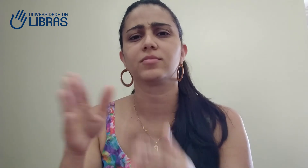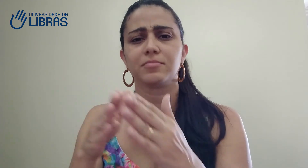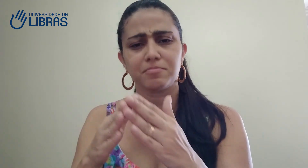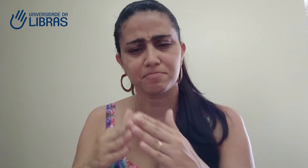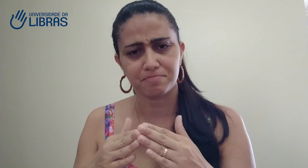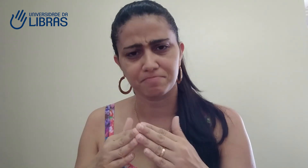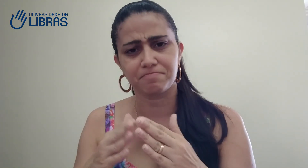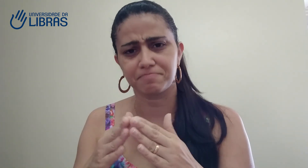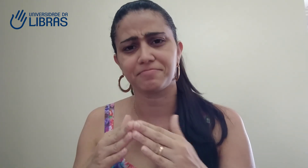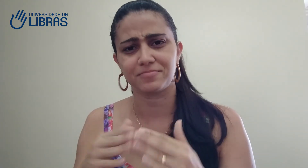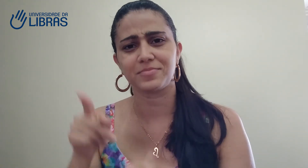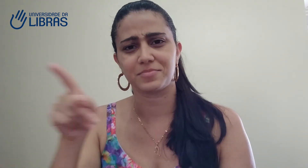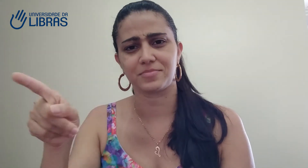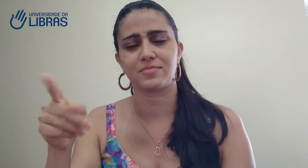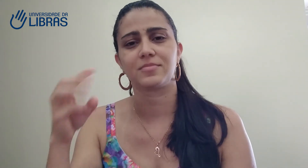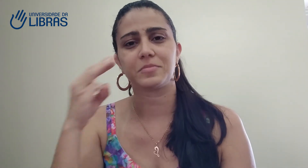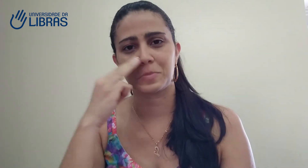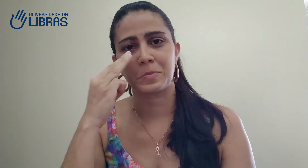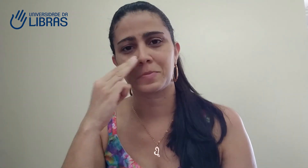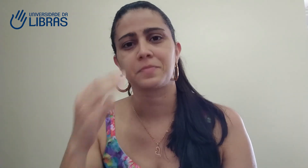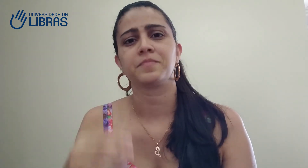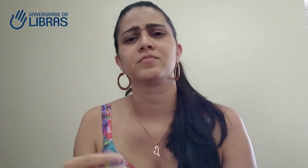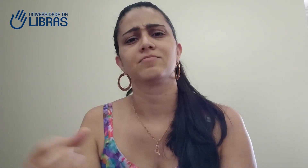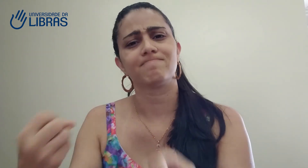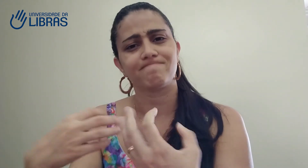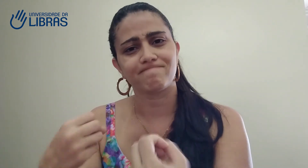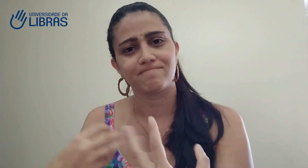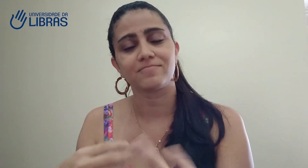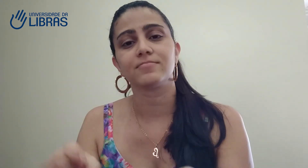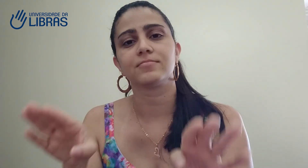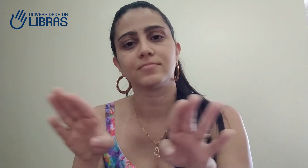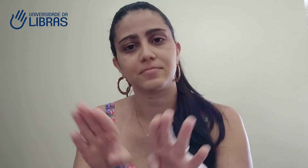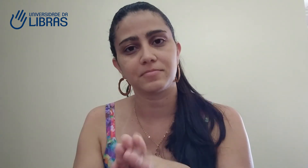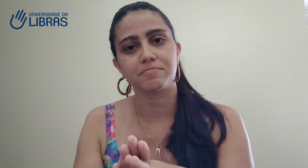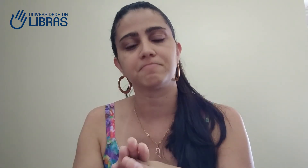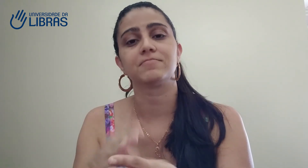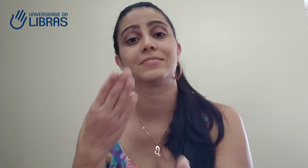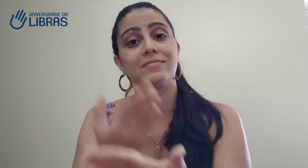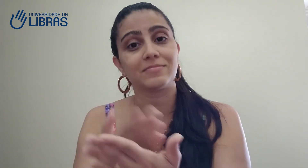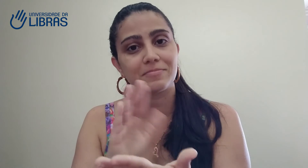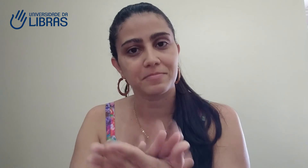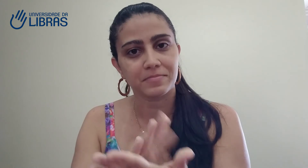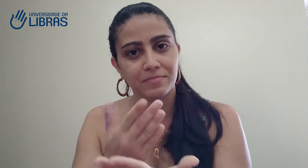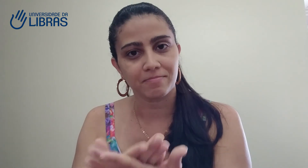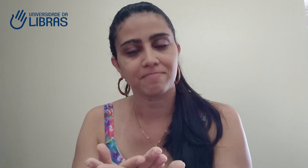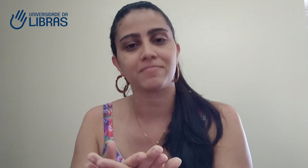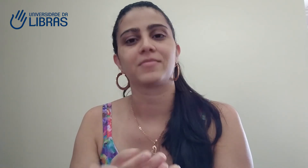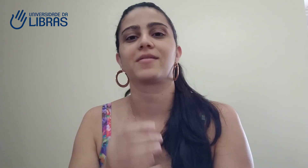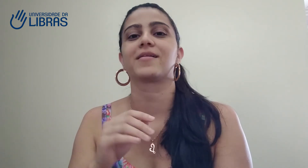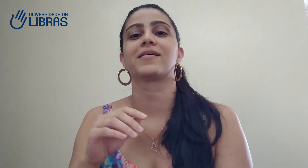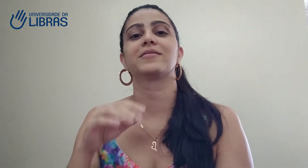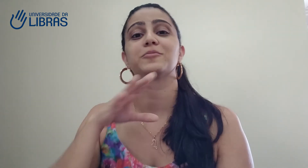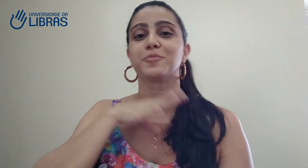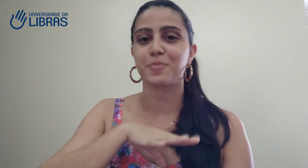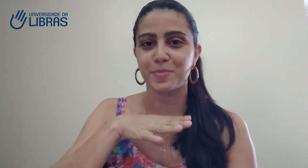Foi muito bom. Aí, no futuro, eu quero pedir, né? Mais lá na frente, daqui uns dias, que ele me ensine a